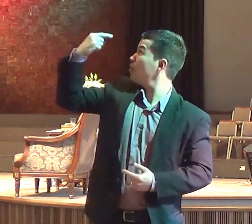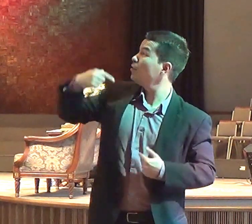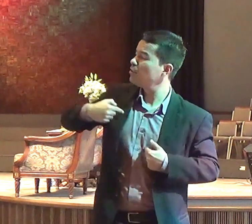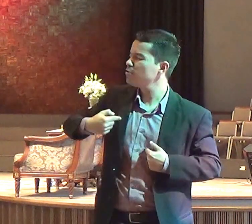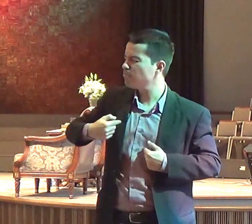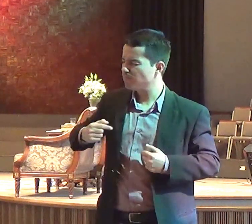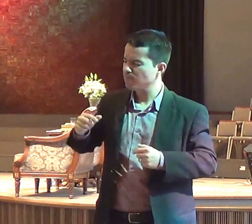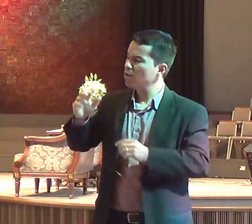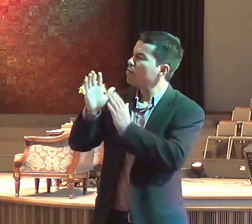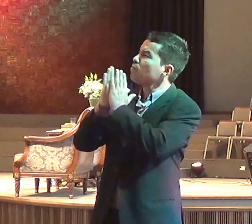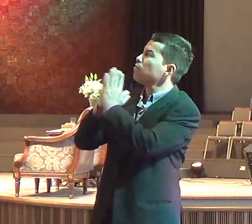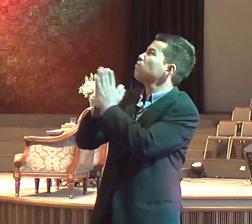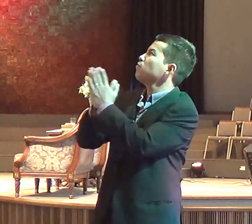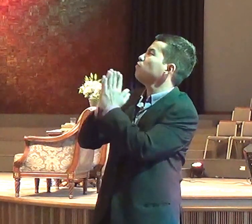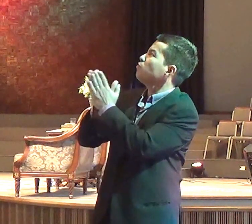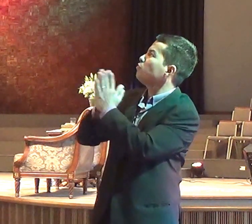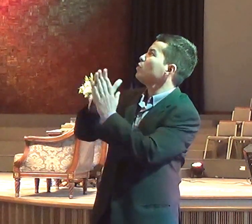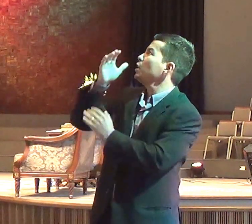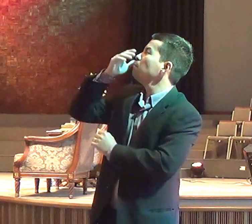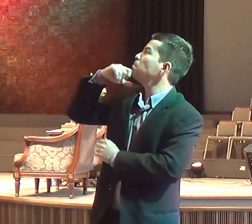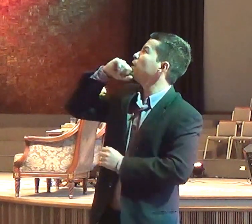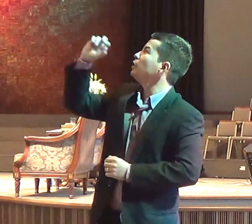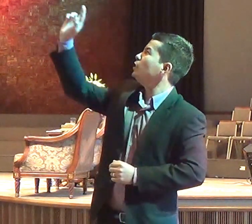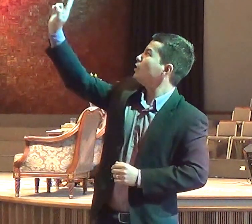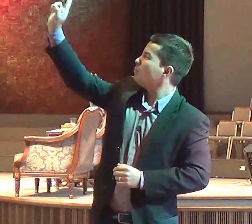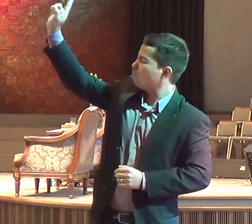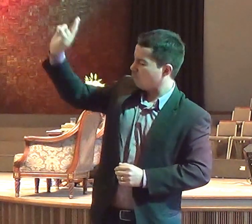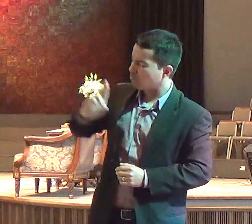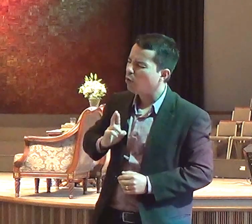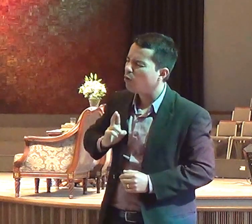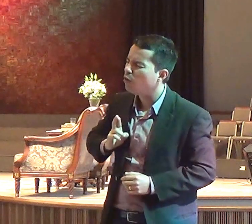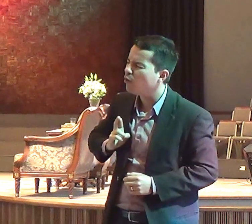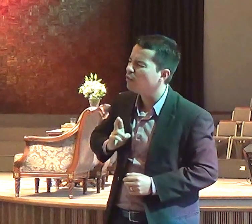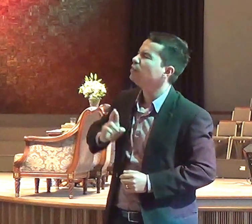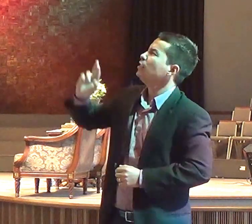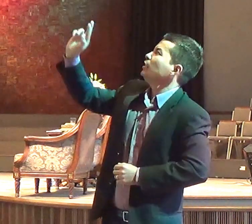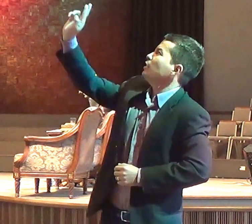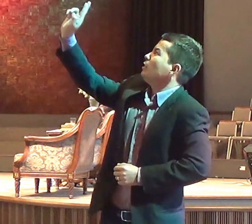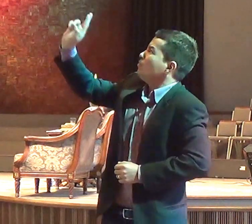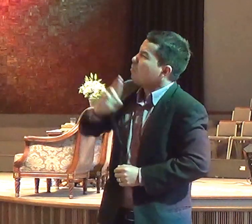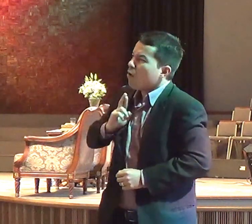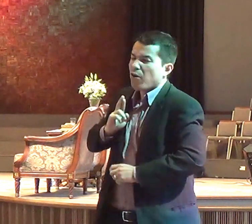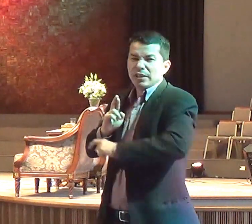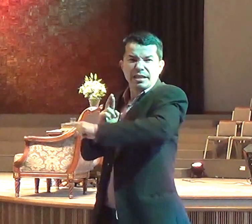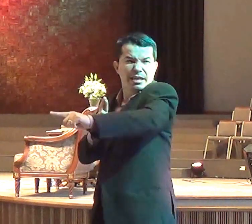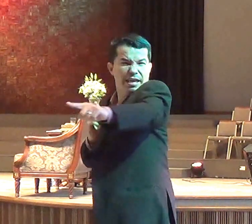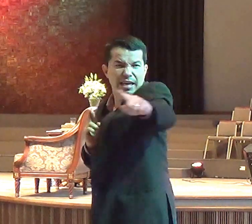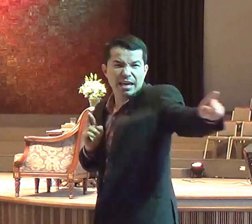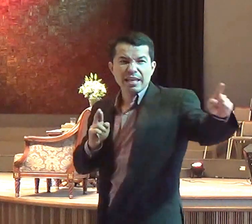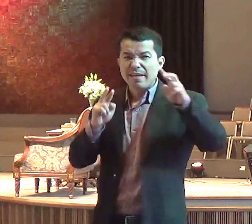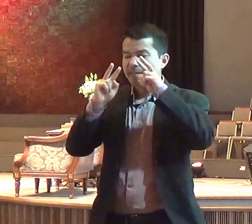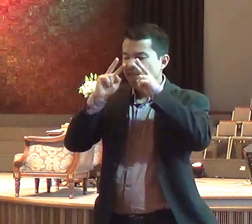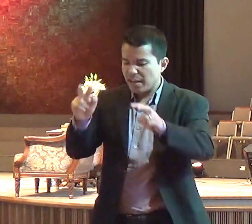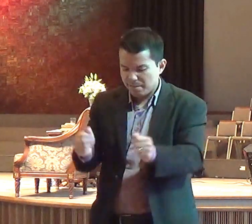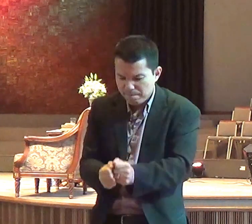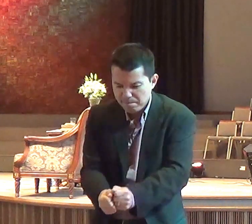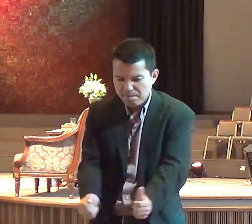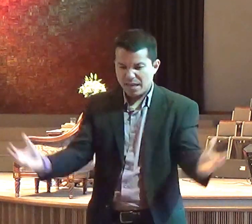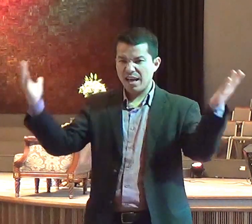Responde-me, ó Senhor, responde-me, para que este povo saiba, que Tu, ó